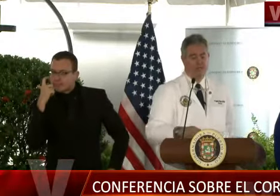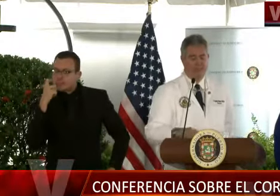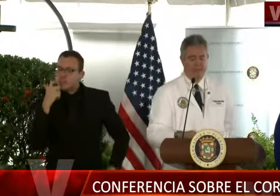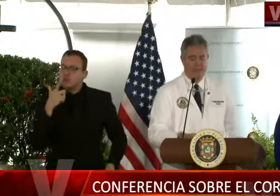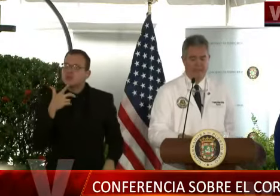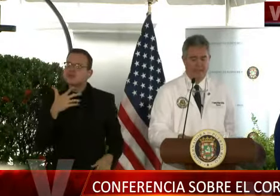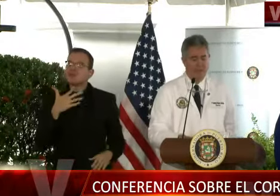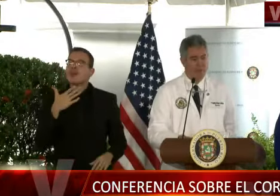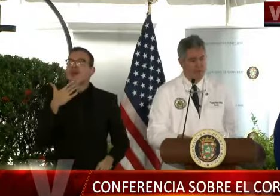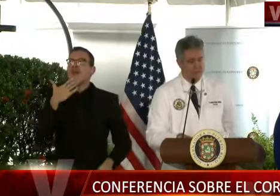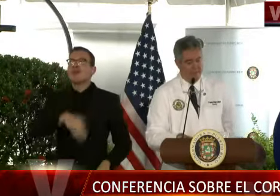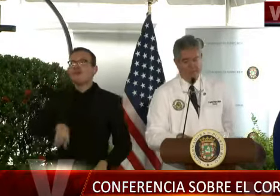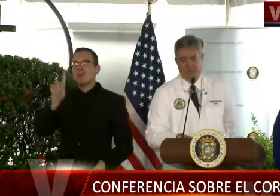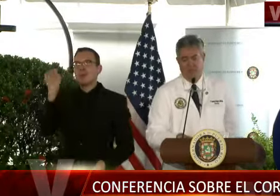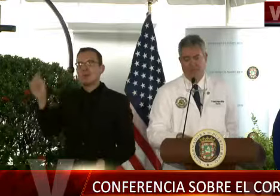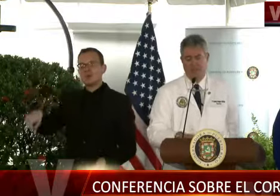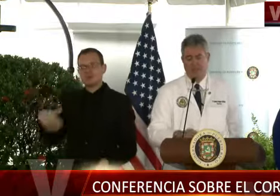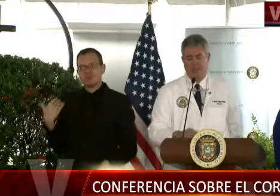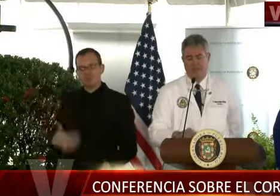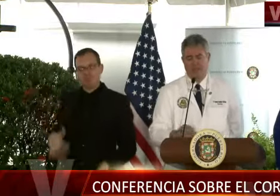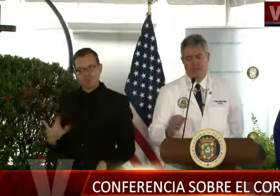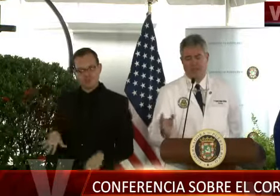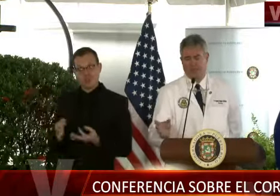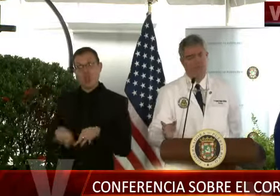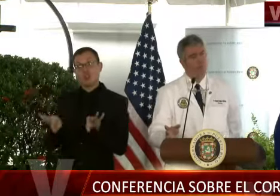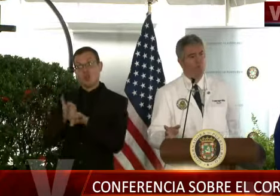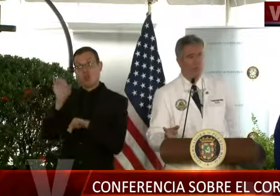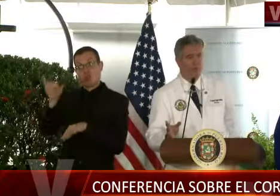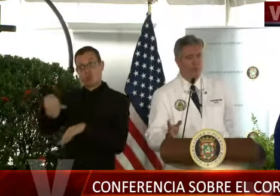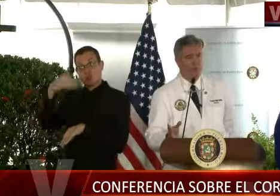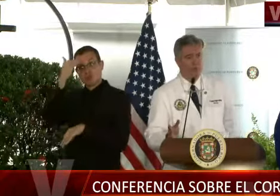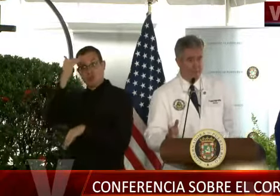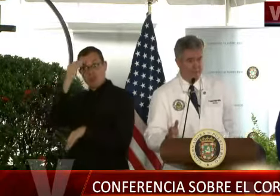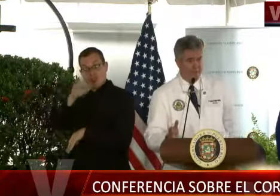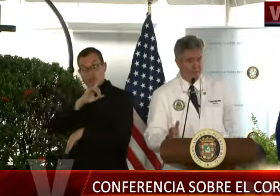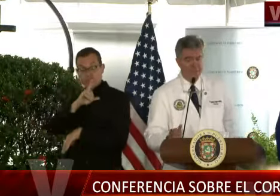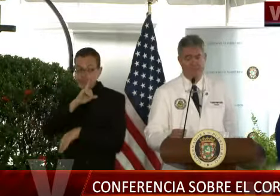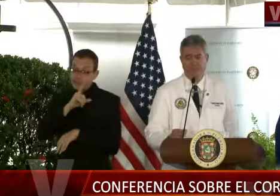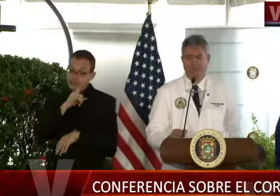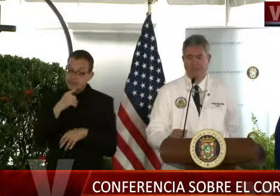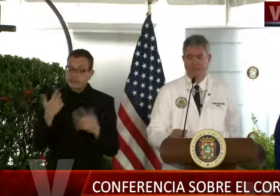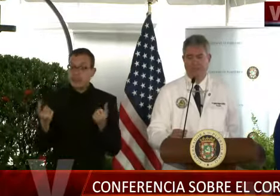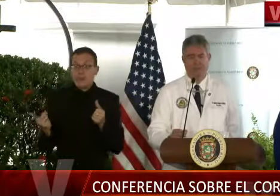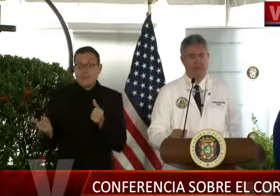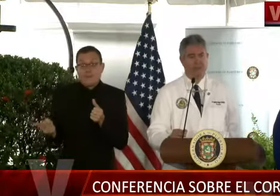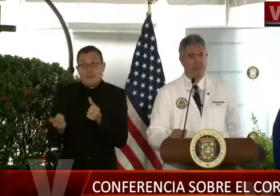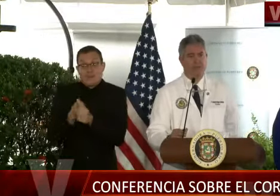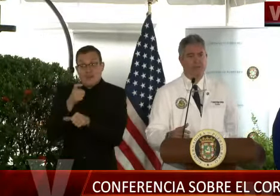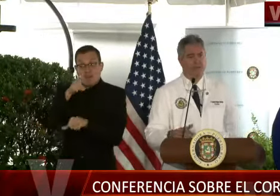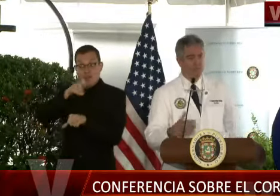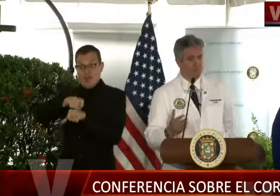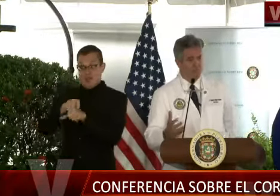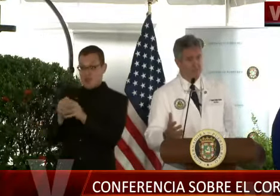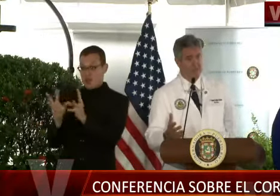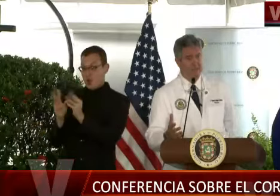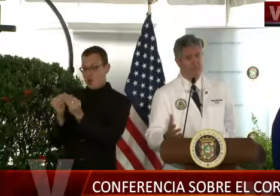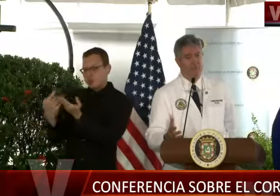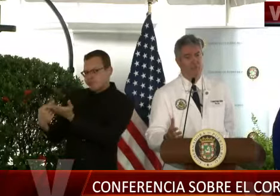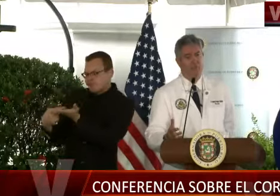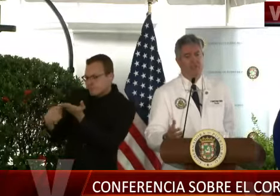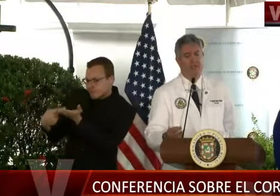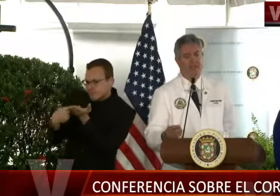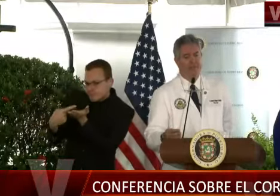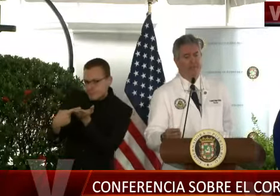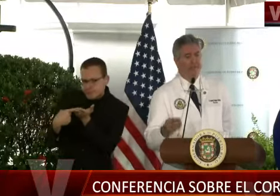es muy válida. Nosotros nos convocamos ayer por primera vez. Parte de la responsabilidad que